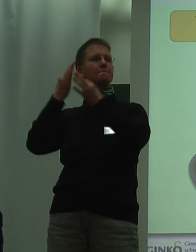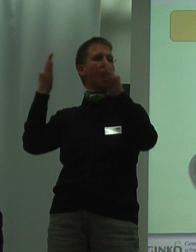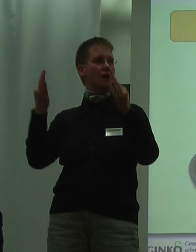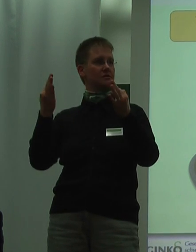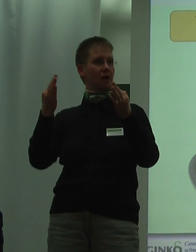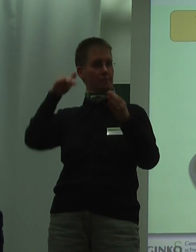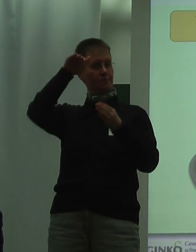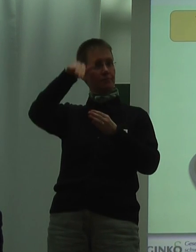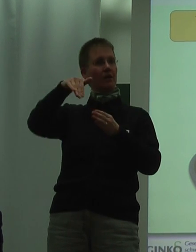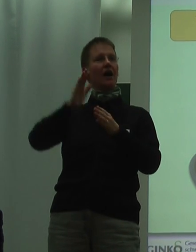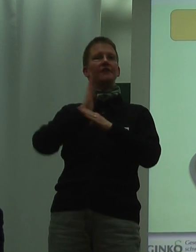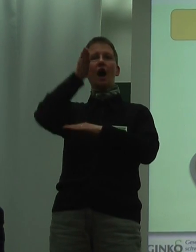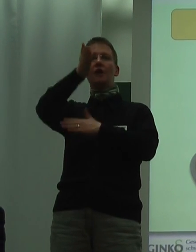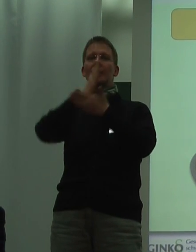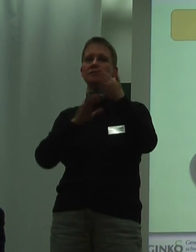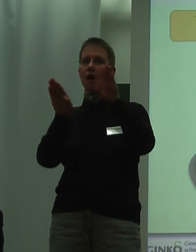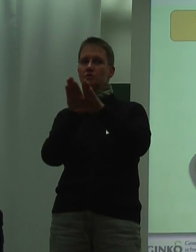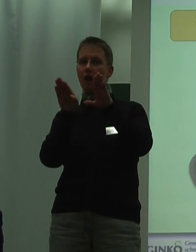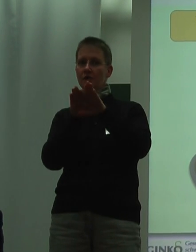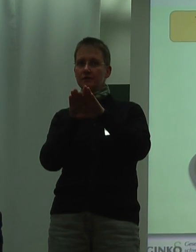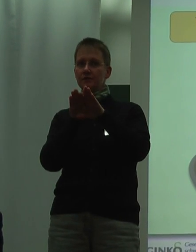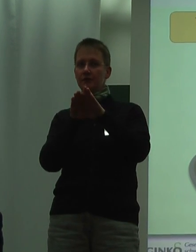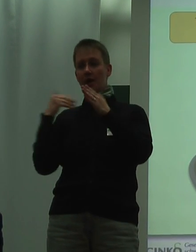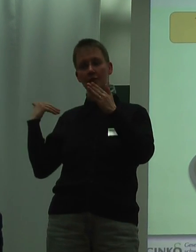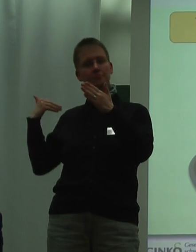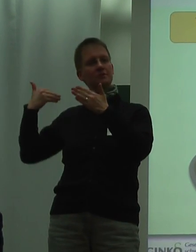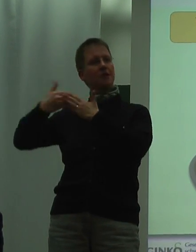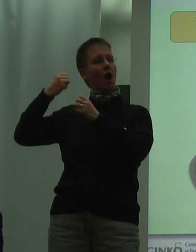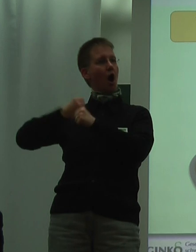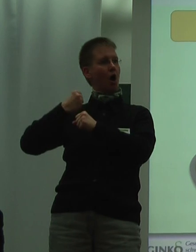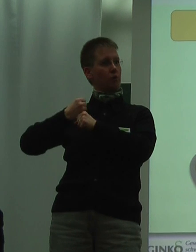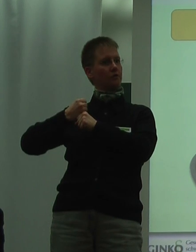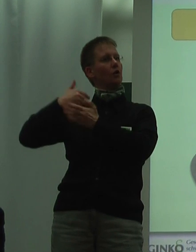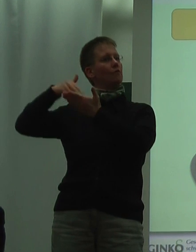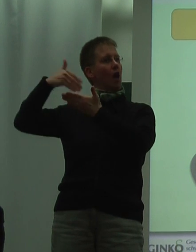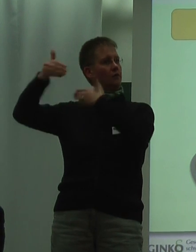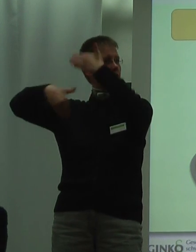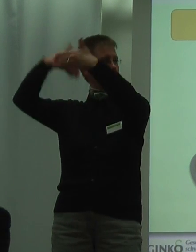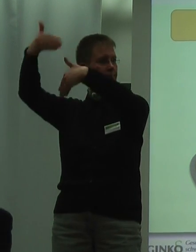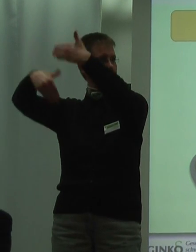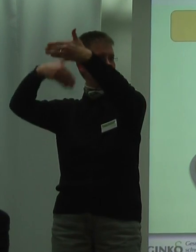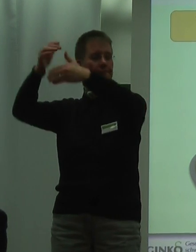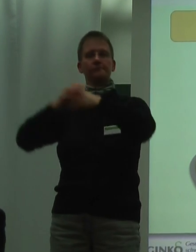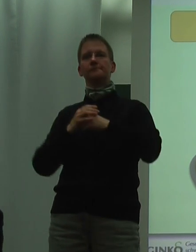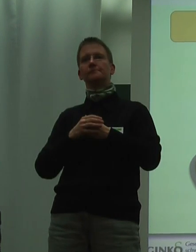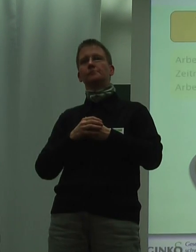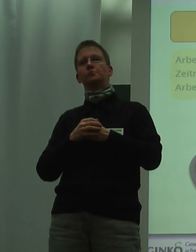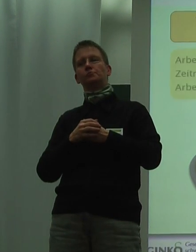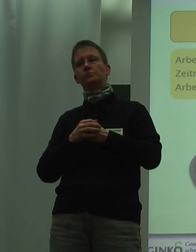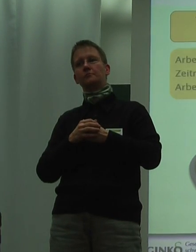entsprechende Nachteilsausgleiche bisherige Tätigkeiten beibehalten werden sollen. Auch wenn